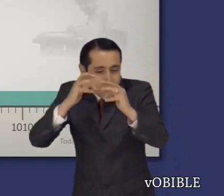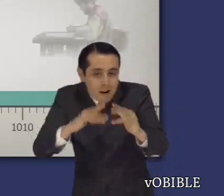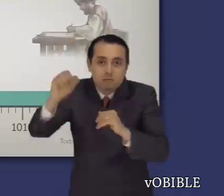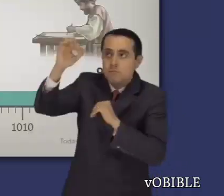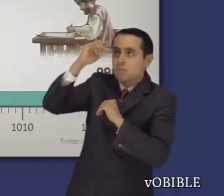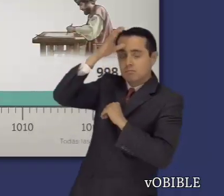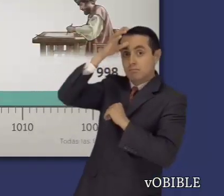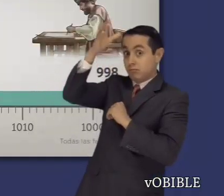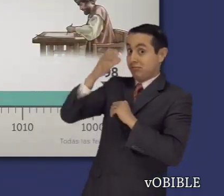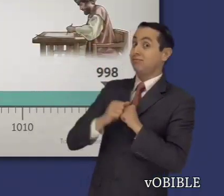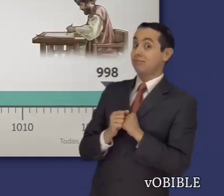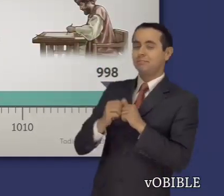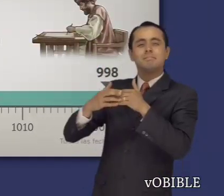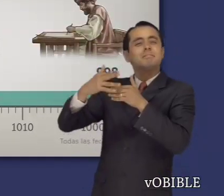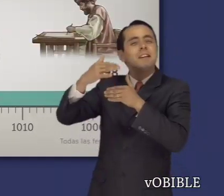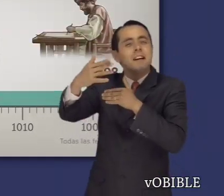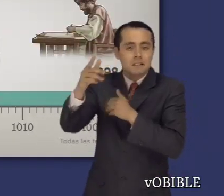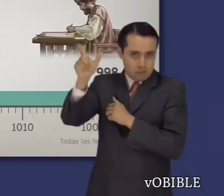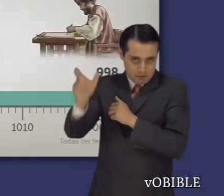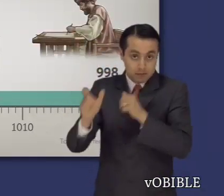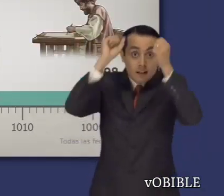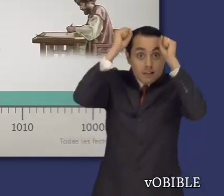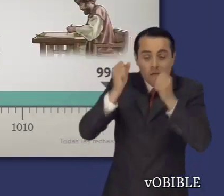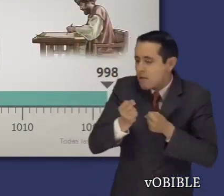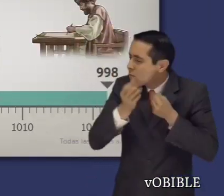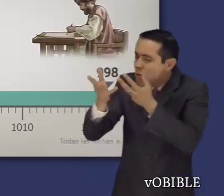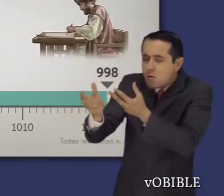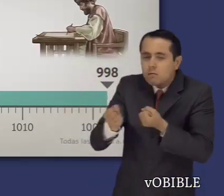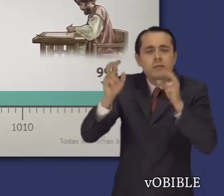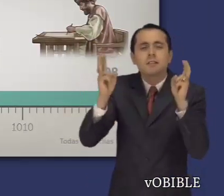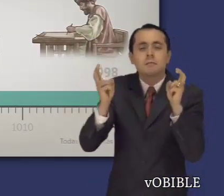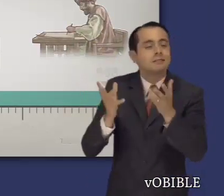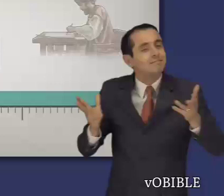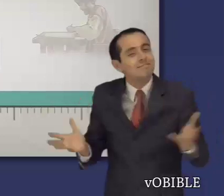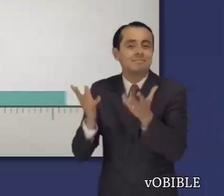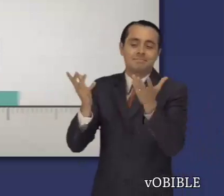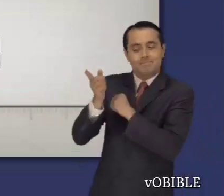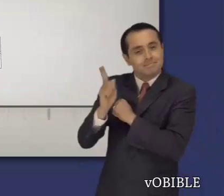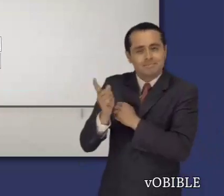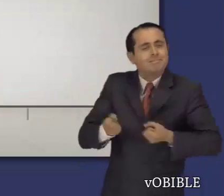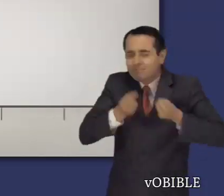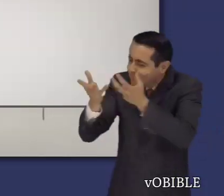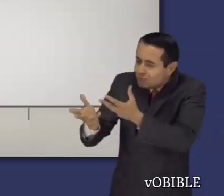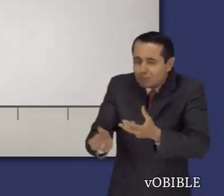La mayoría de los proverbios o dichos sabios de Salomón se pusieron por escrito durante su reinado.